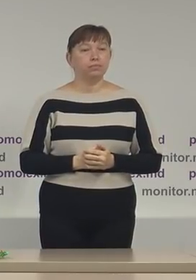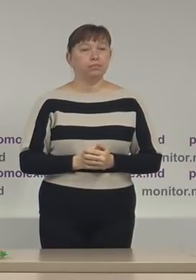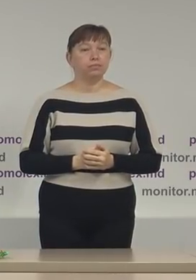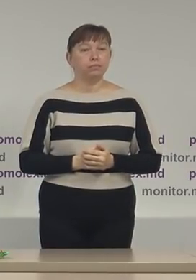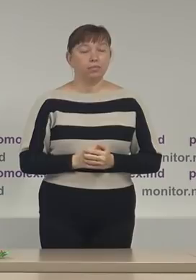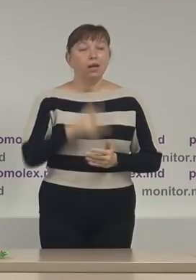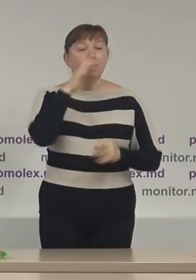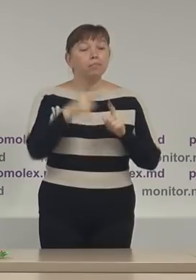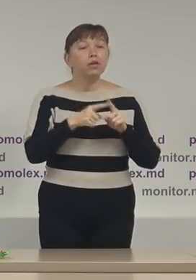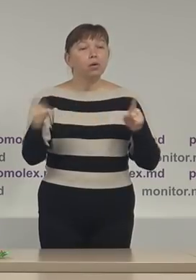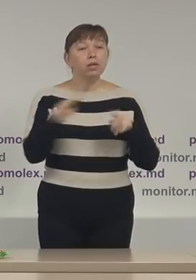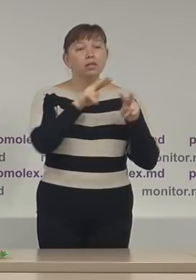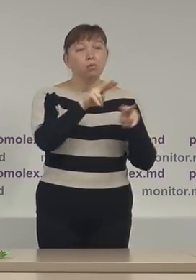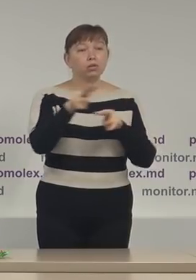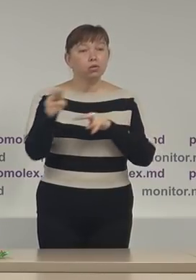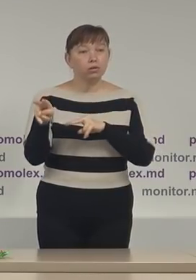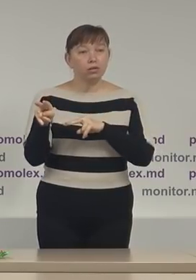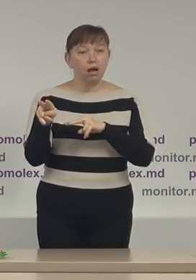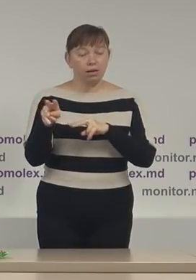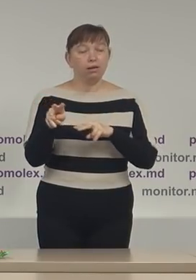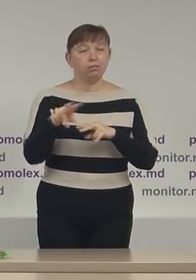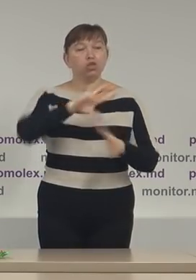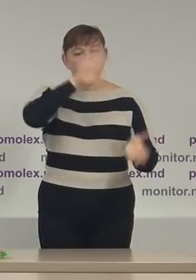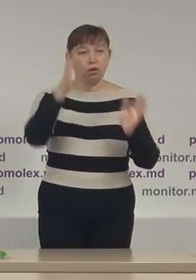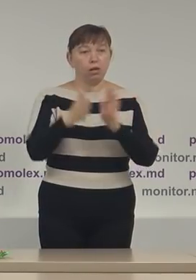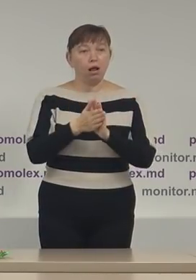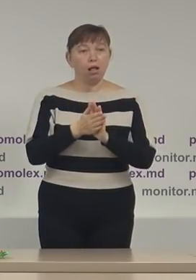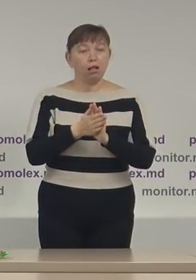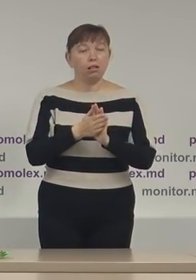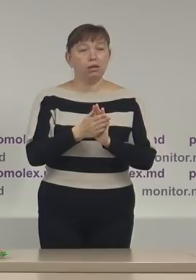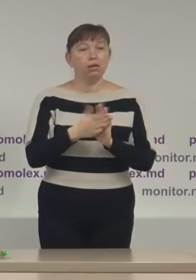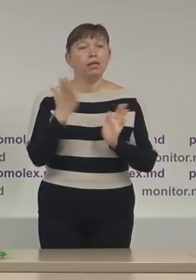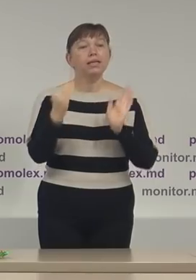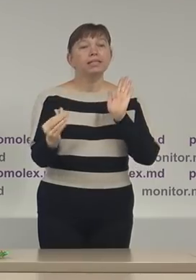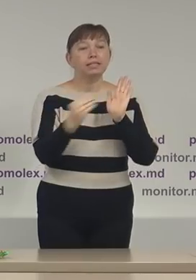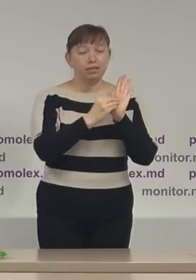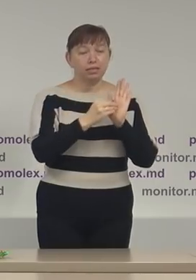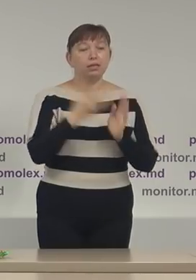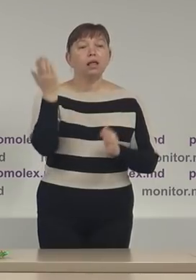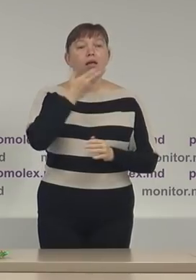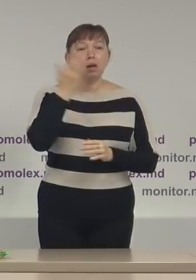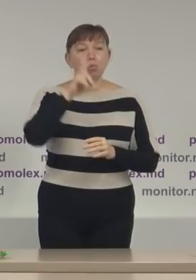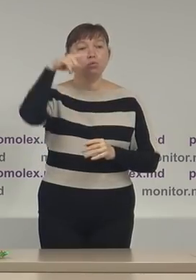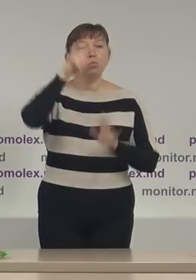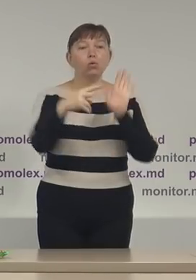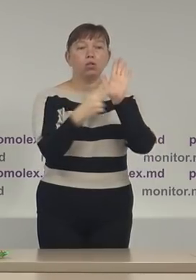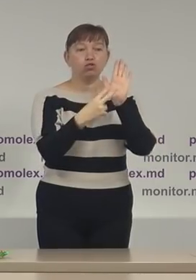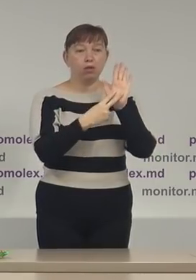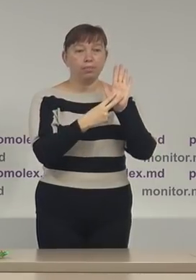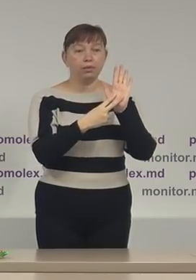Perioada de monitorizare generală, discrisă în raportul numărul 7,